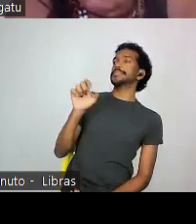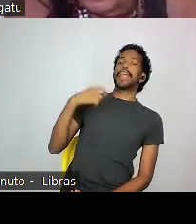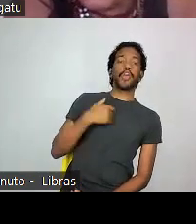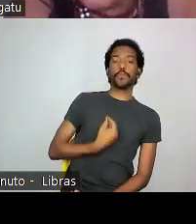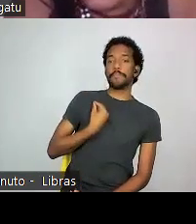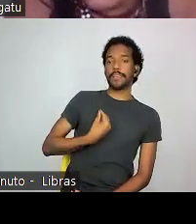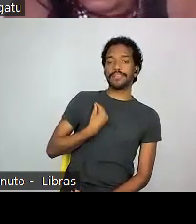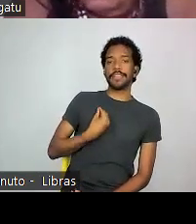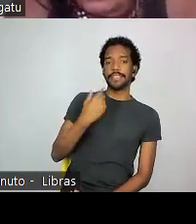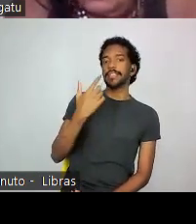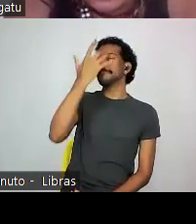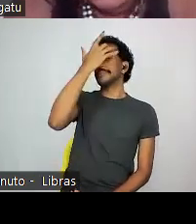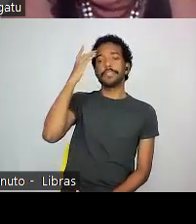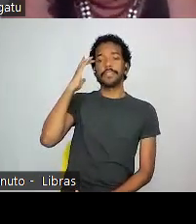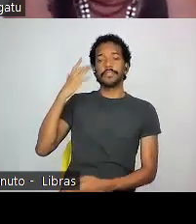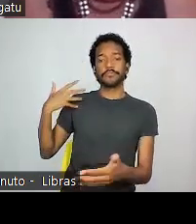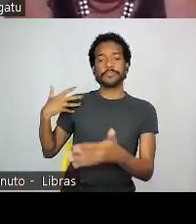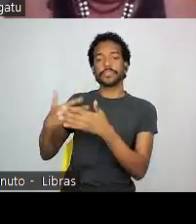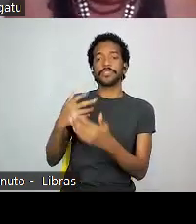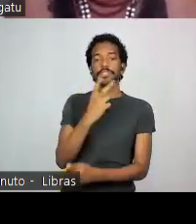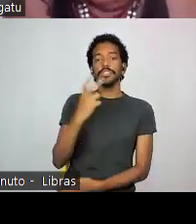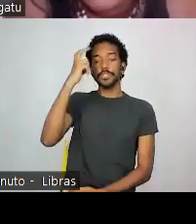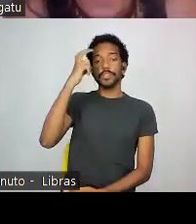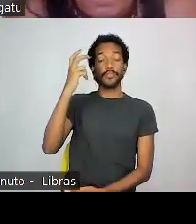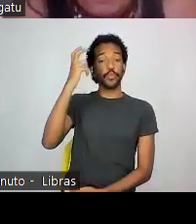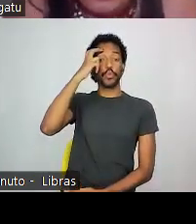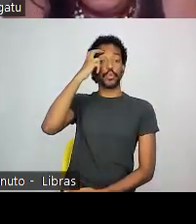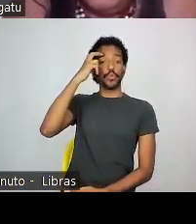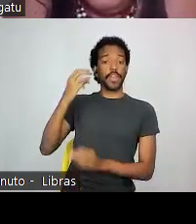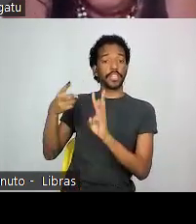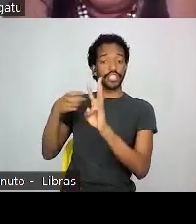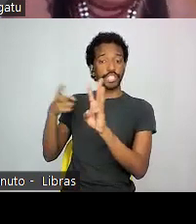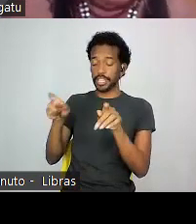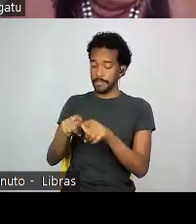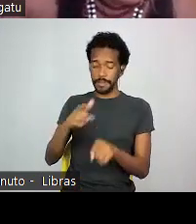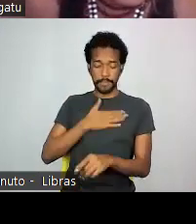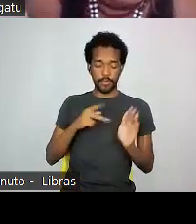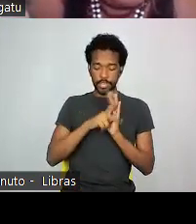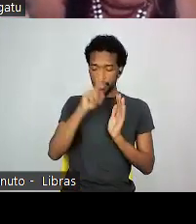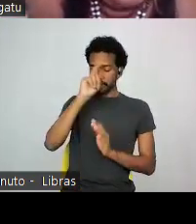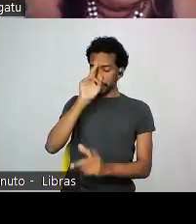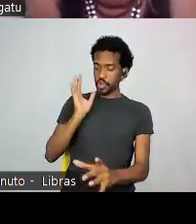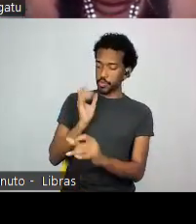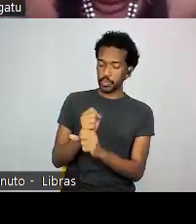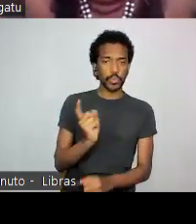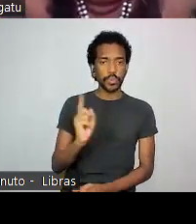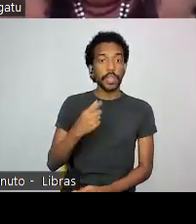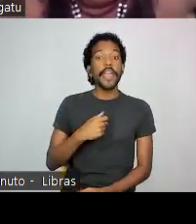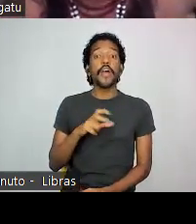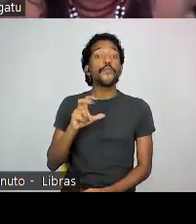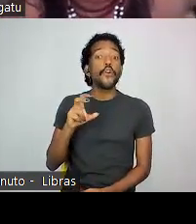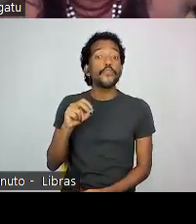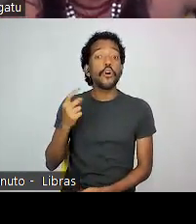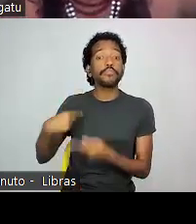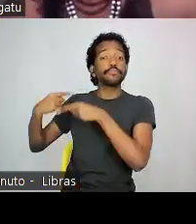história da cultura indígena na história do povo brasileiro e nem na minha própria. Poxa, gente, quem não tem uma bisavó, uma avó pega